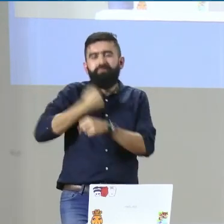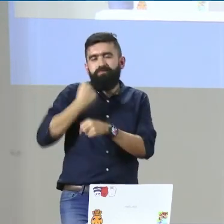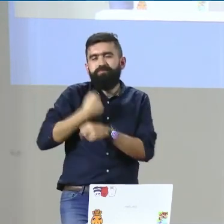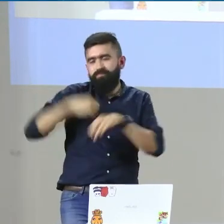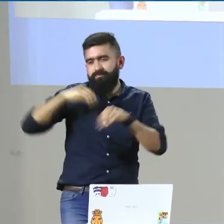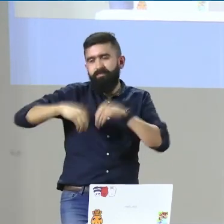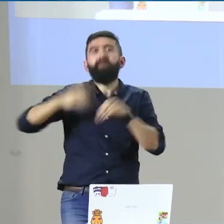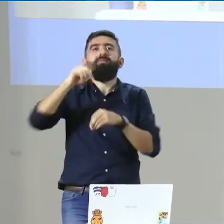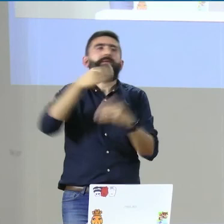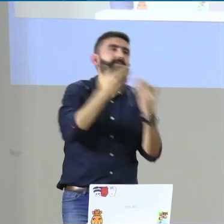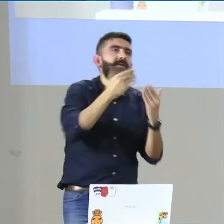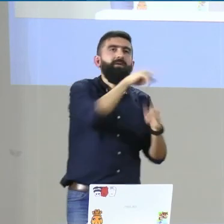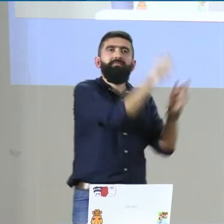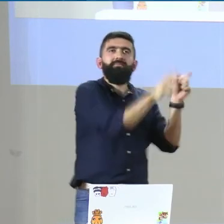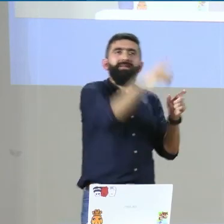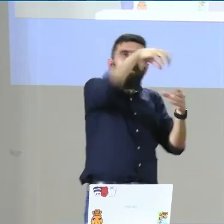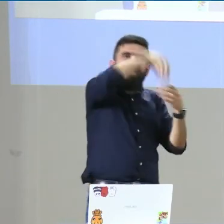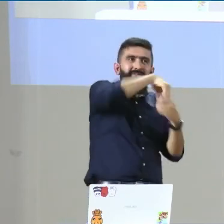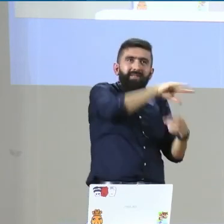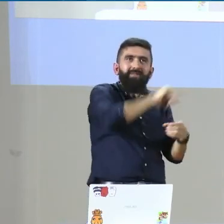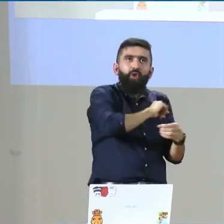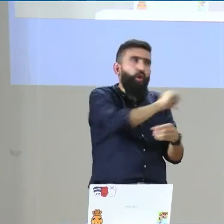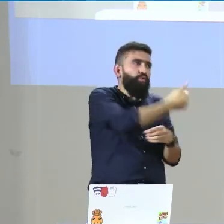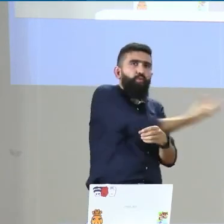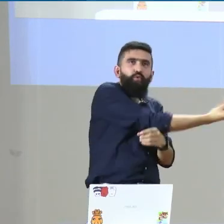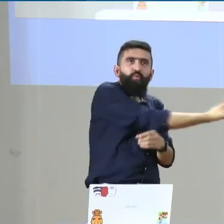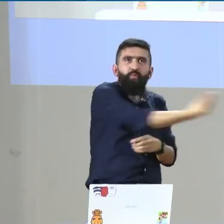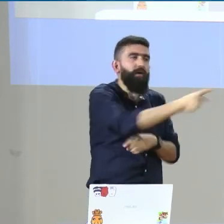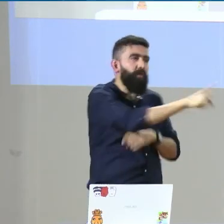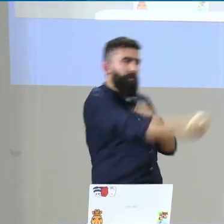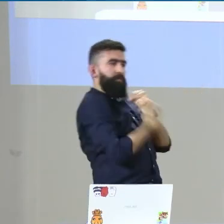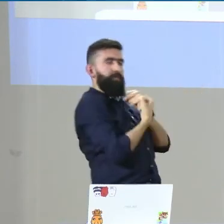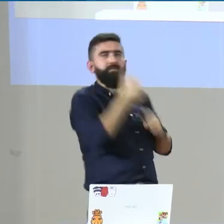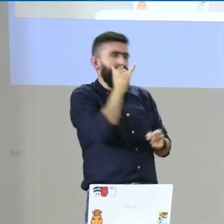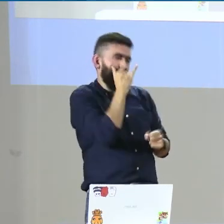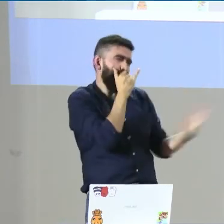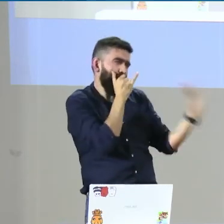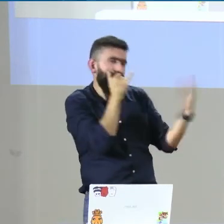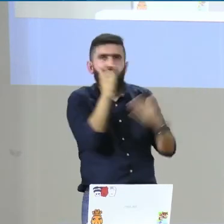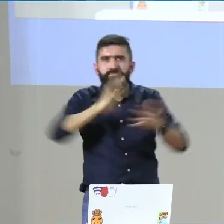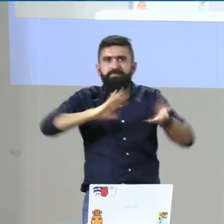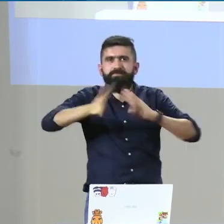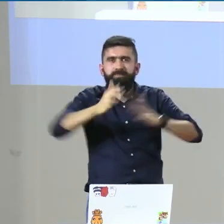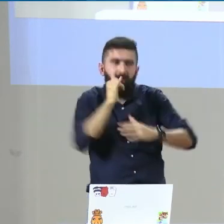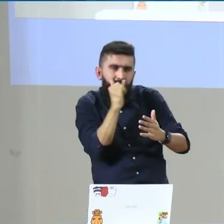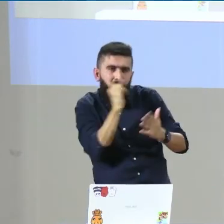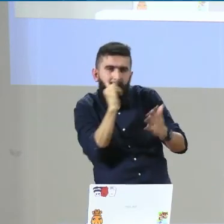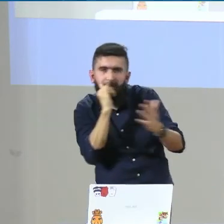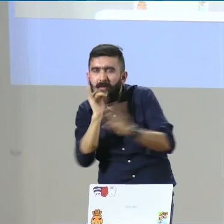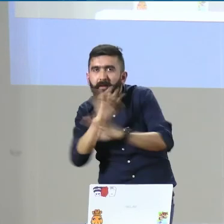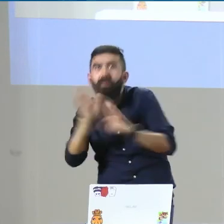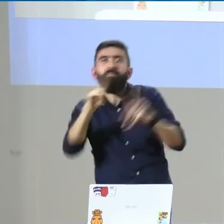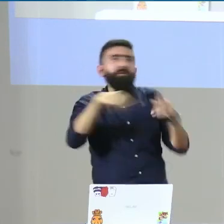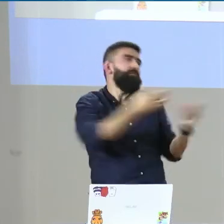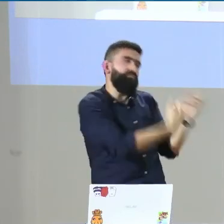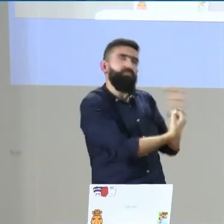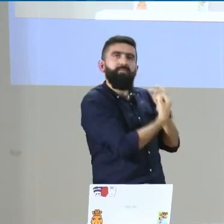exdirectora del INSOR, que nos ha permitido desarrollar este trabajo, este estudio, diferentes áreas del INSOR que también nos han